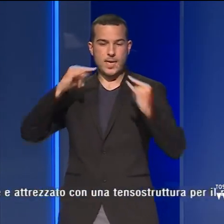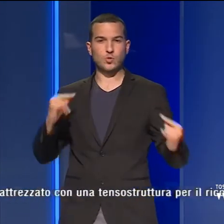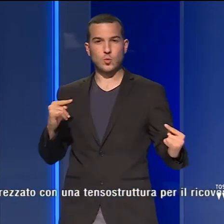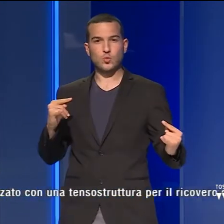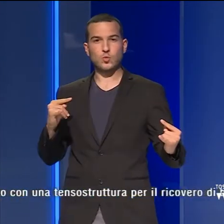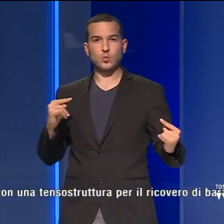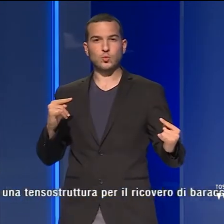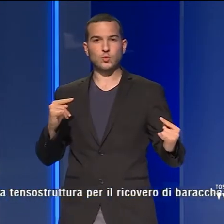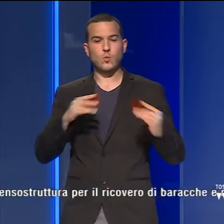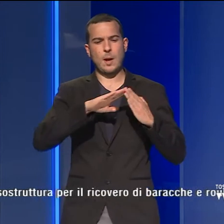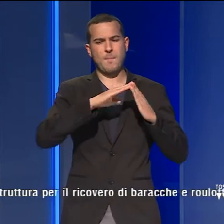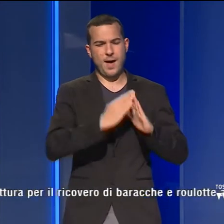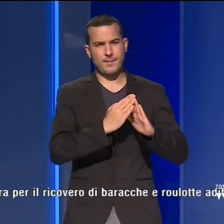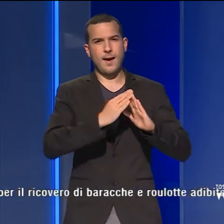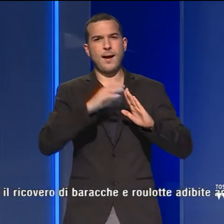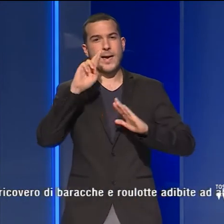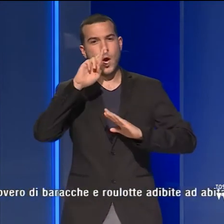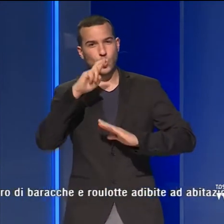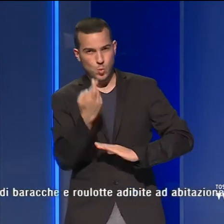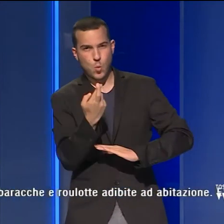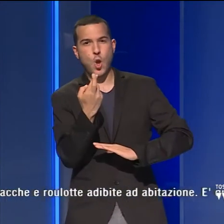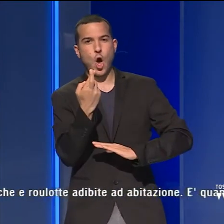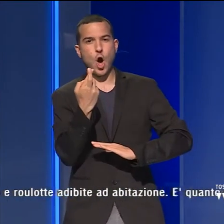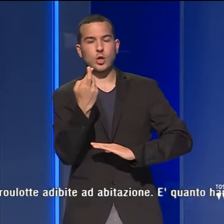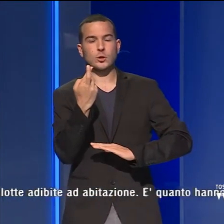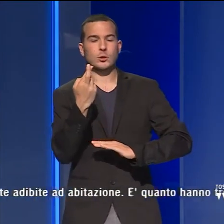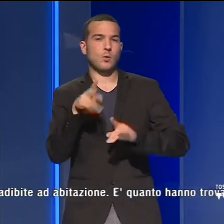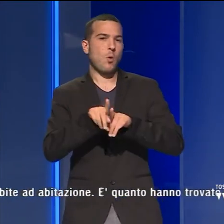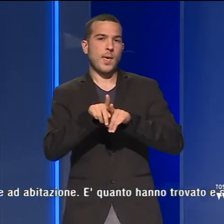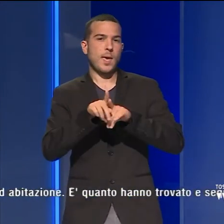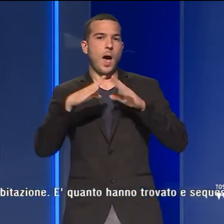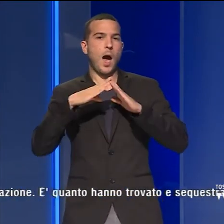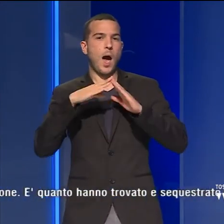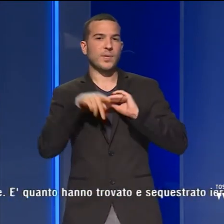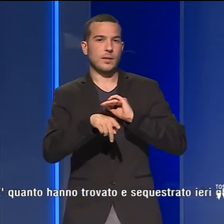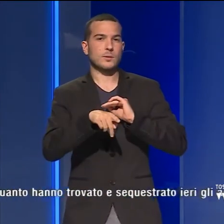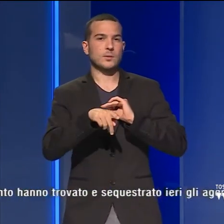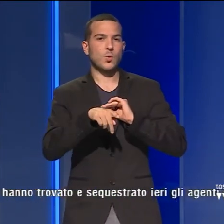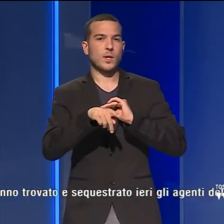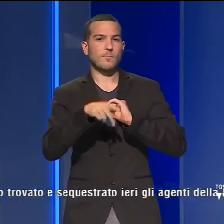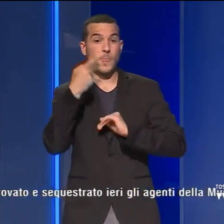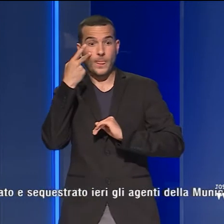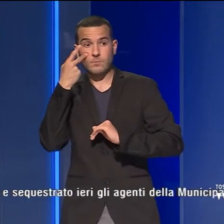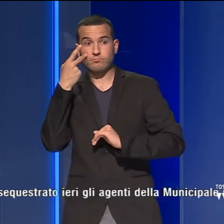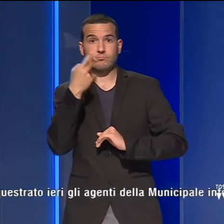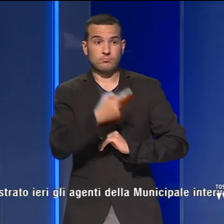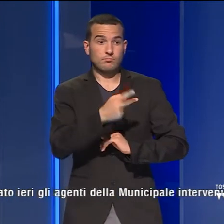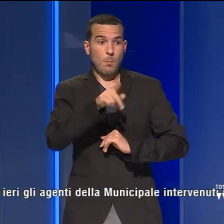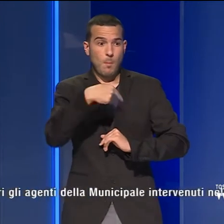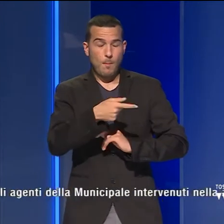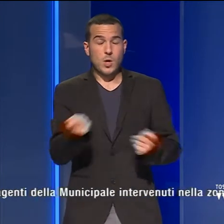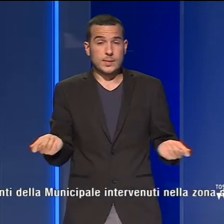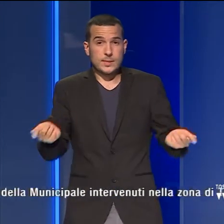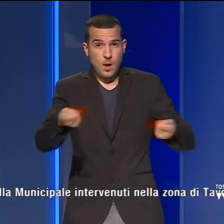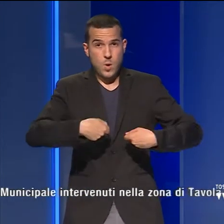ricovero di baracche roulotte adibite ad abitazione. E' hanno trovato e sequestrato gli